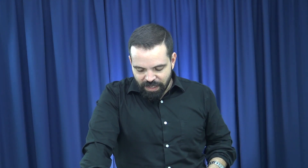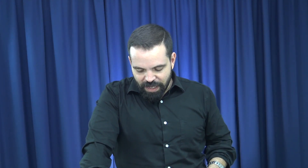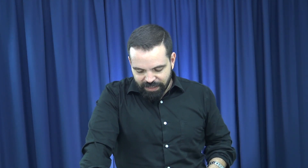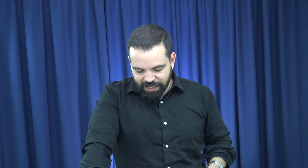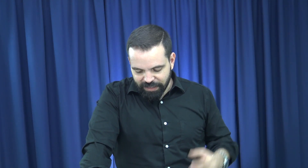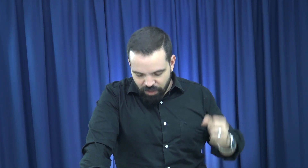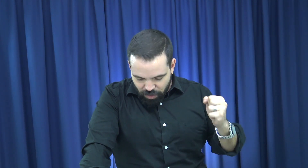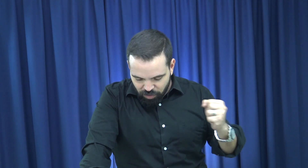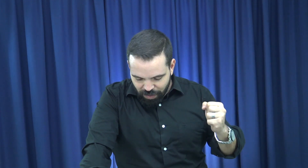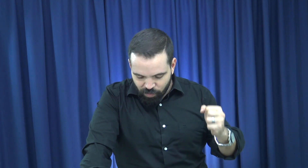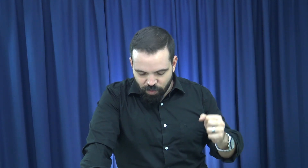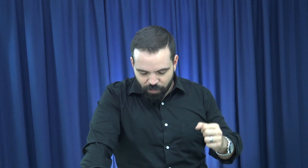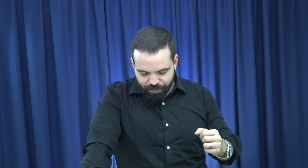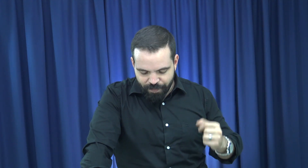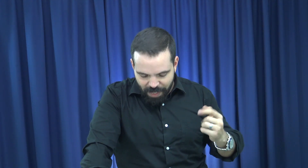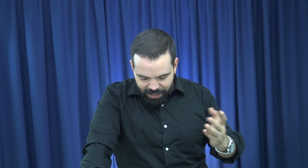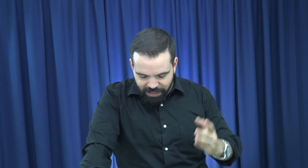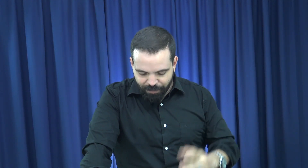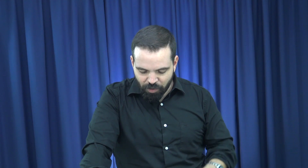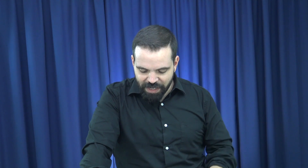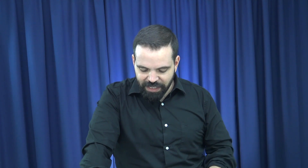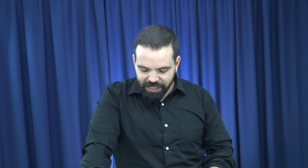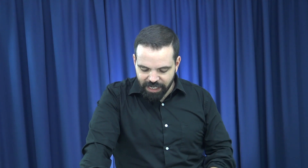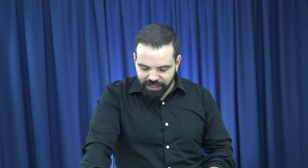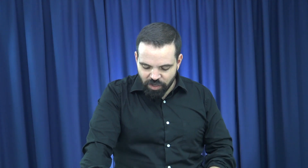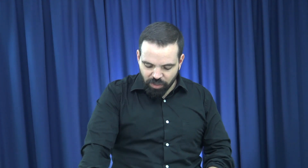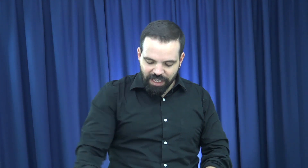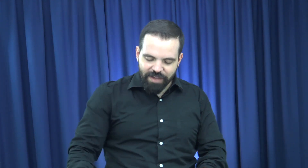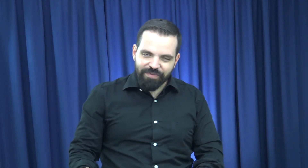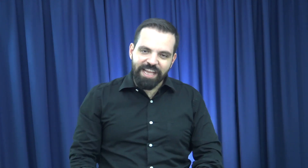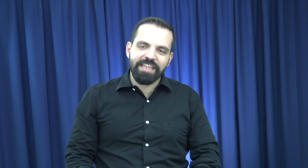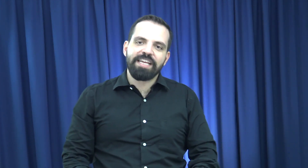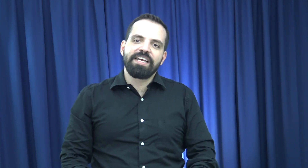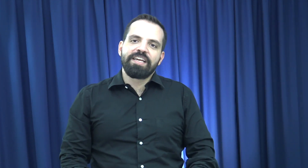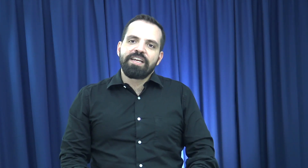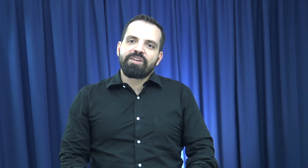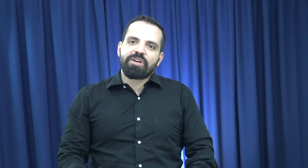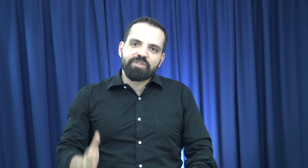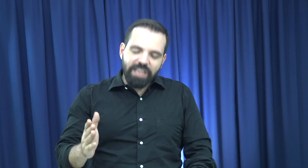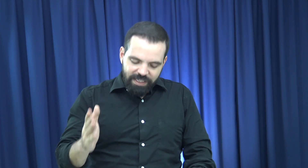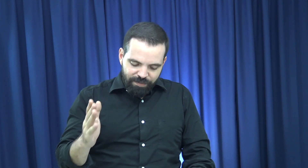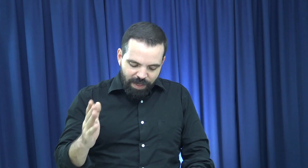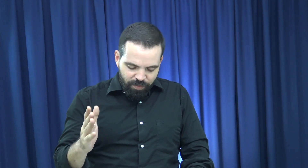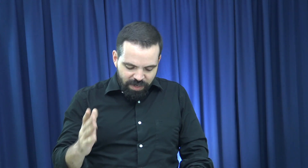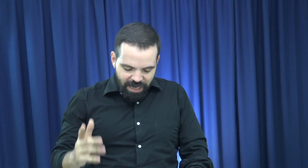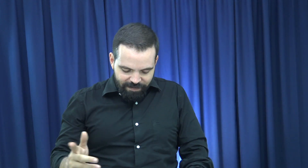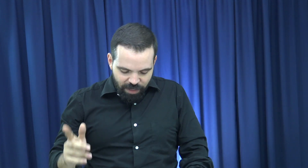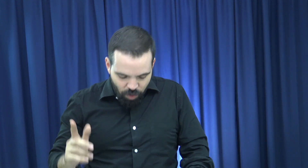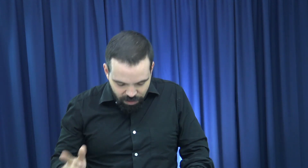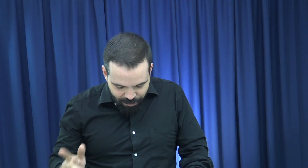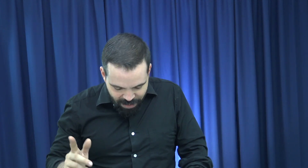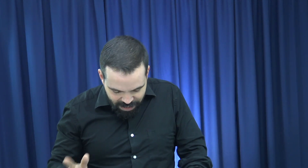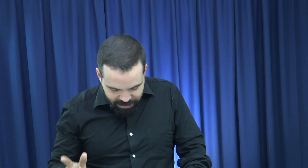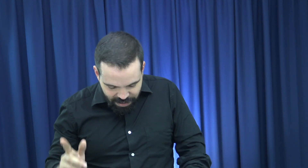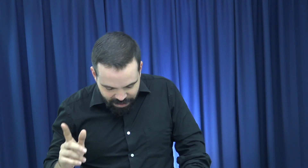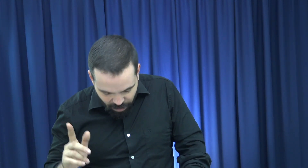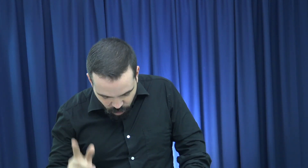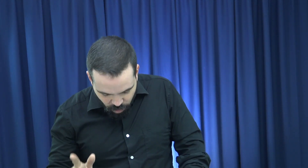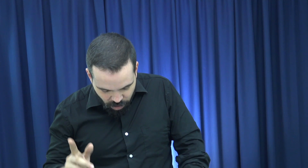Así que el Señor es tu escudo. La quinta promesa es que el Señor te defiende cuando estás más vulnerable. No temerás del terror